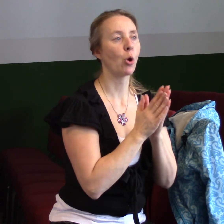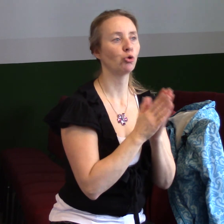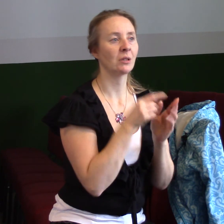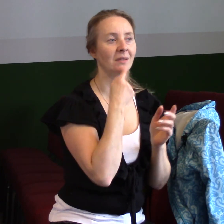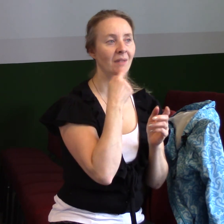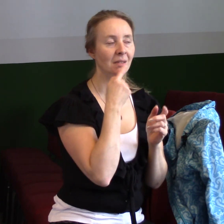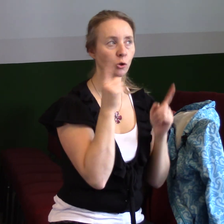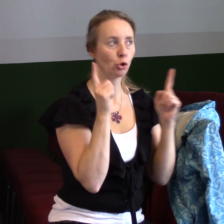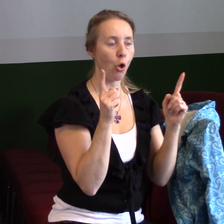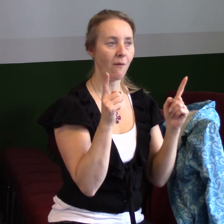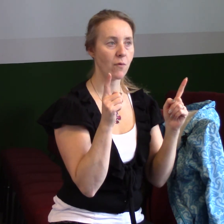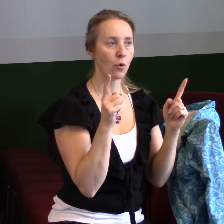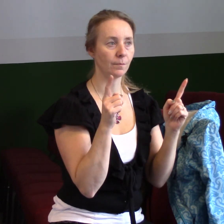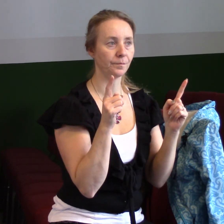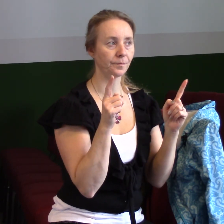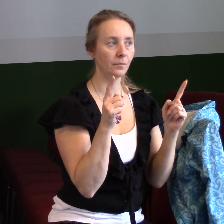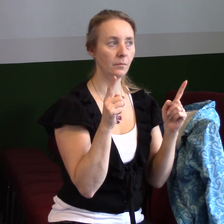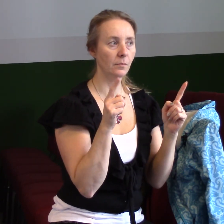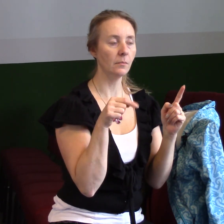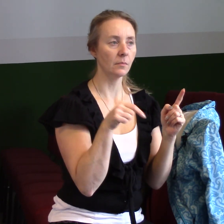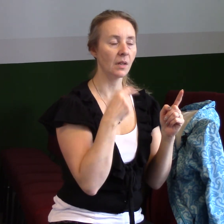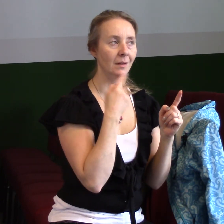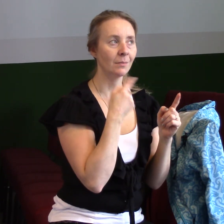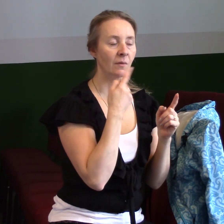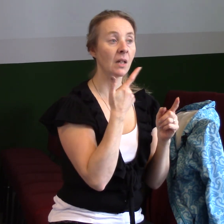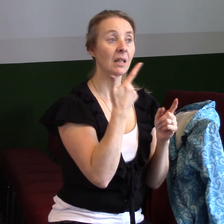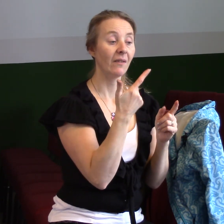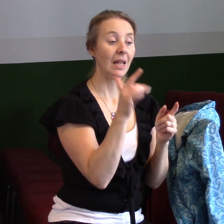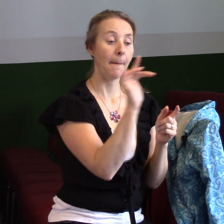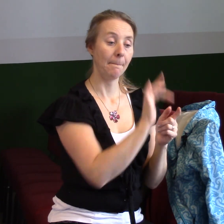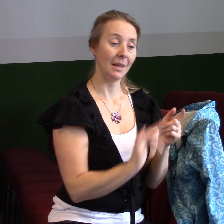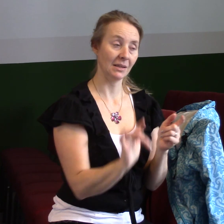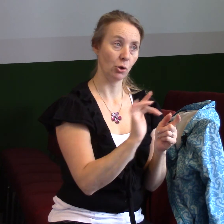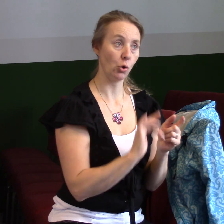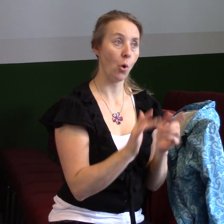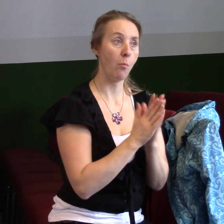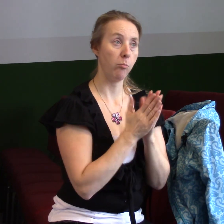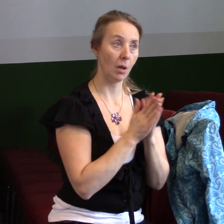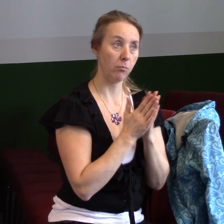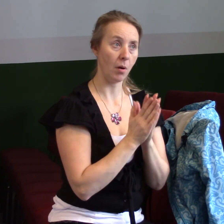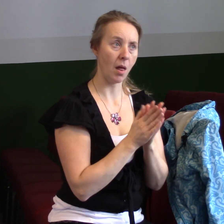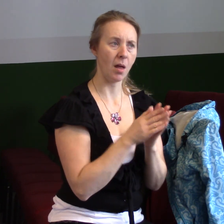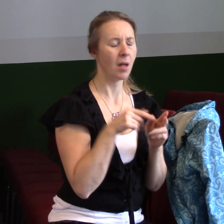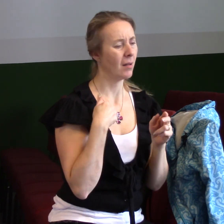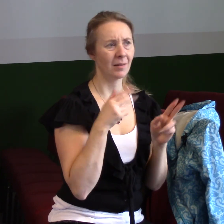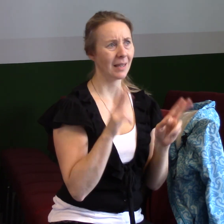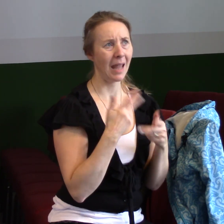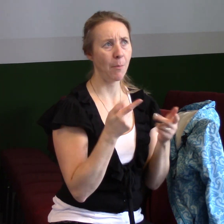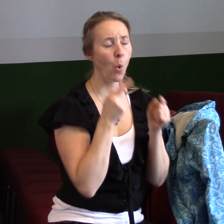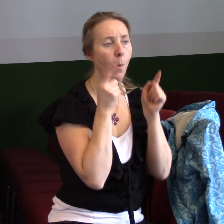podíváme a tím budu chtít skončit. Jsou dvě místa z Bible, já je nemohu rozebrat nějak podrobně, protože to